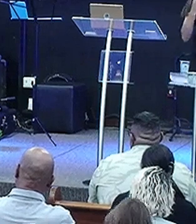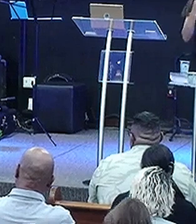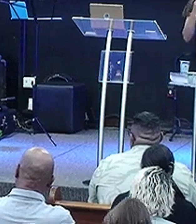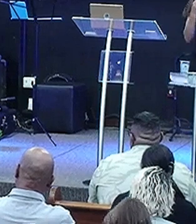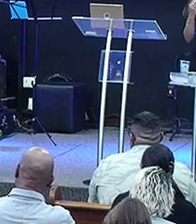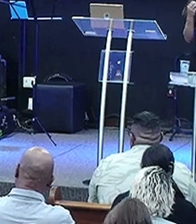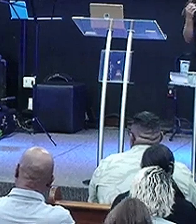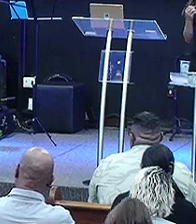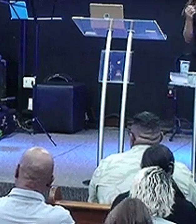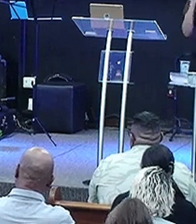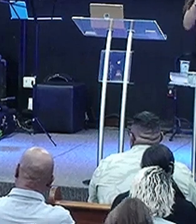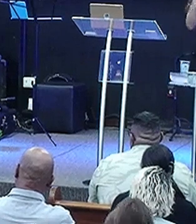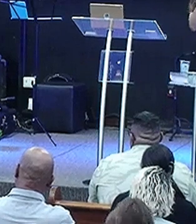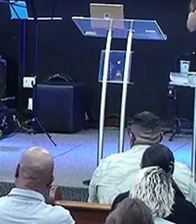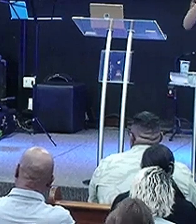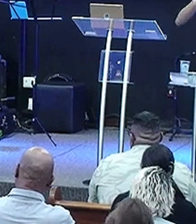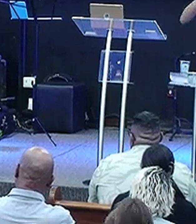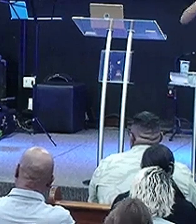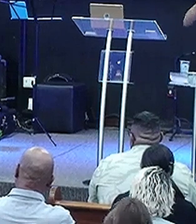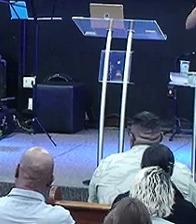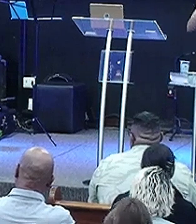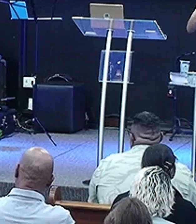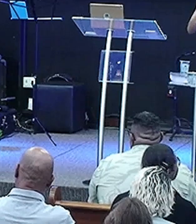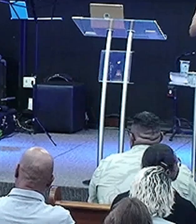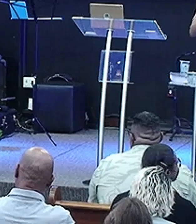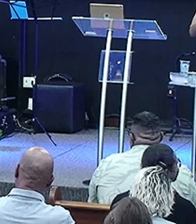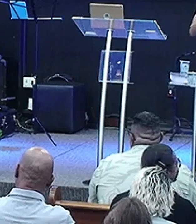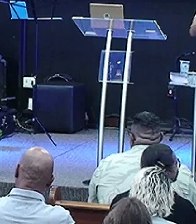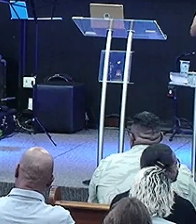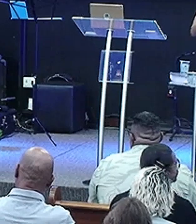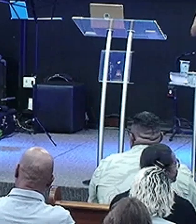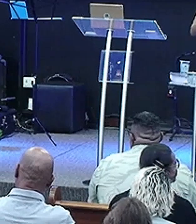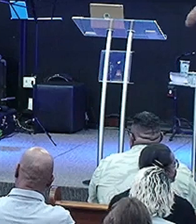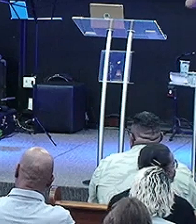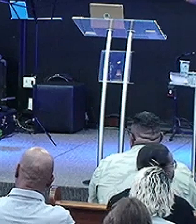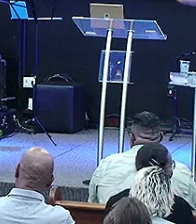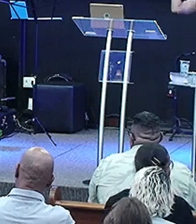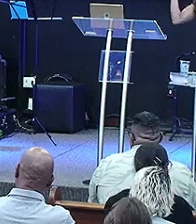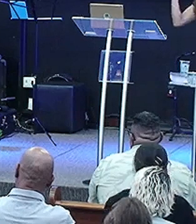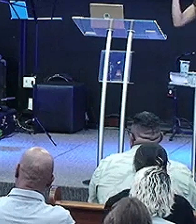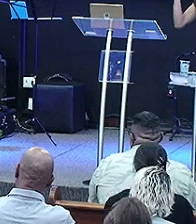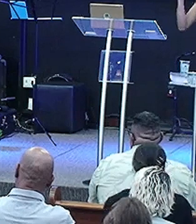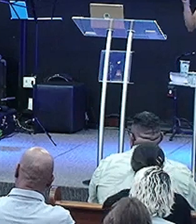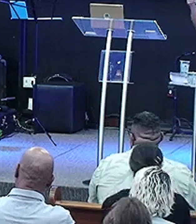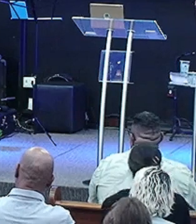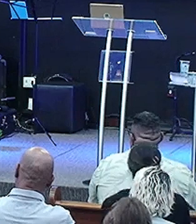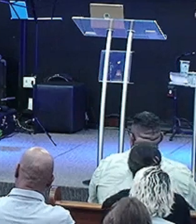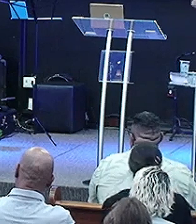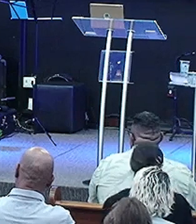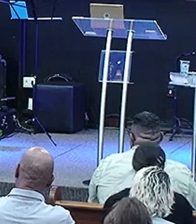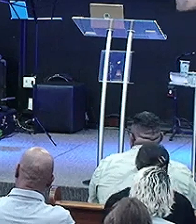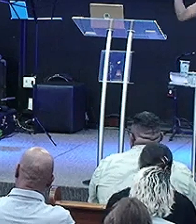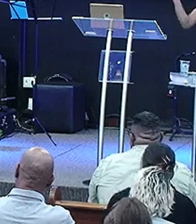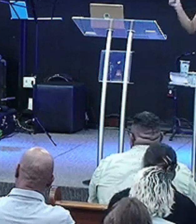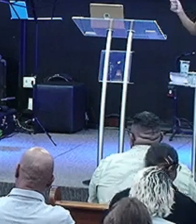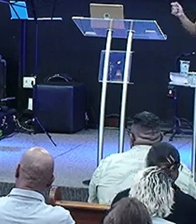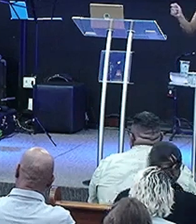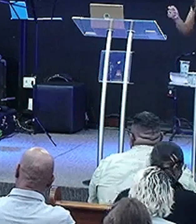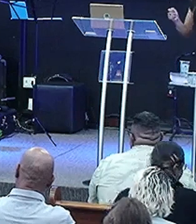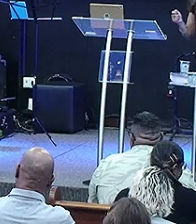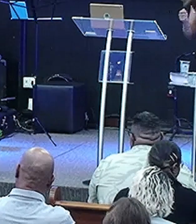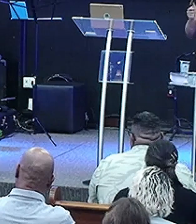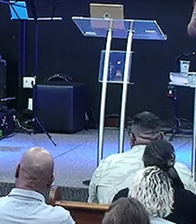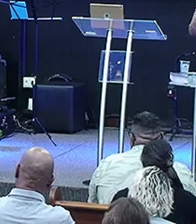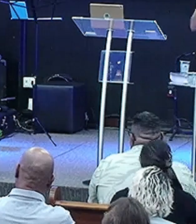É pra parar a brincadeira Gente Aí todo mundo Começa a tirar Várias pessoas Começam a tirar Aí não Tá fora Perdeu